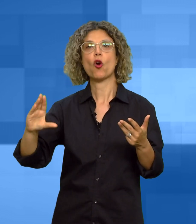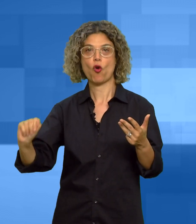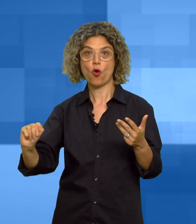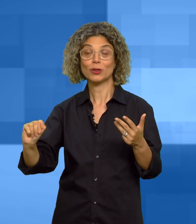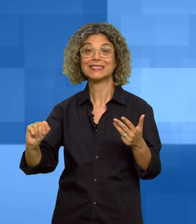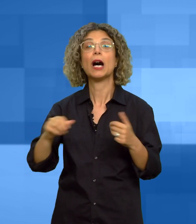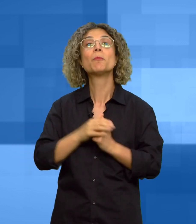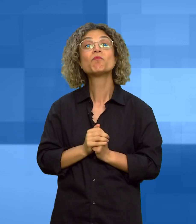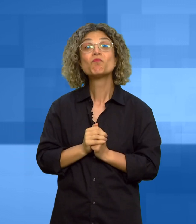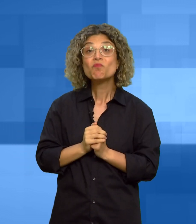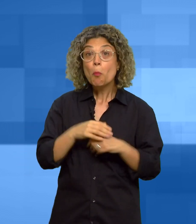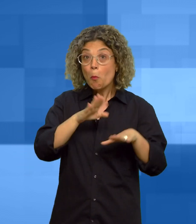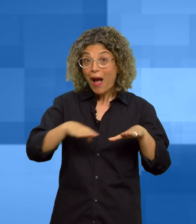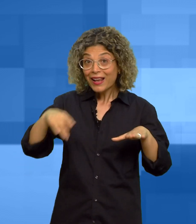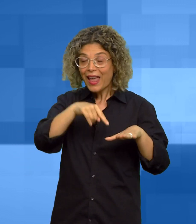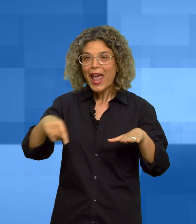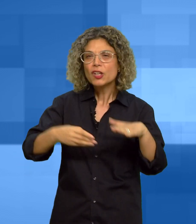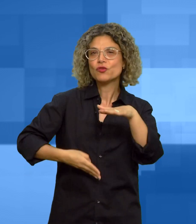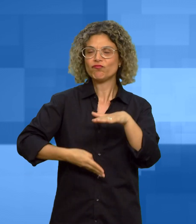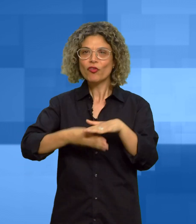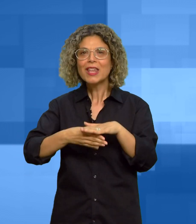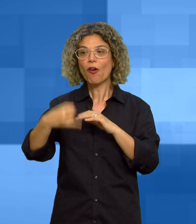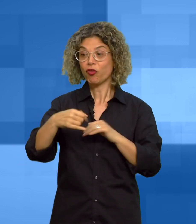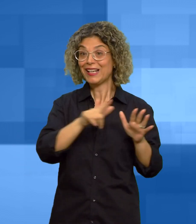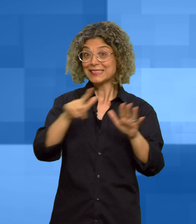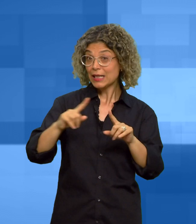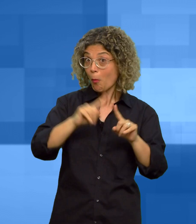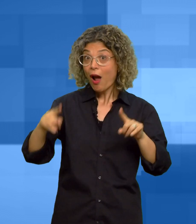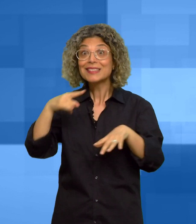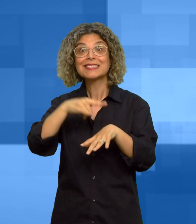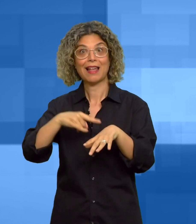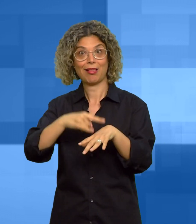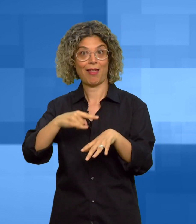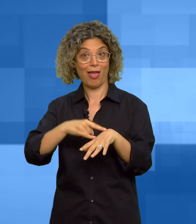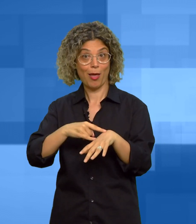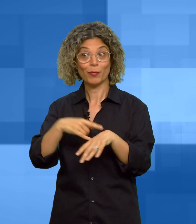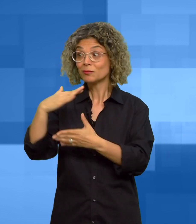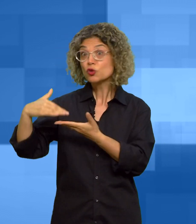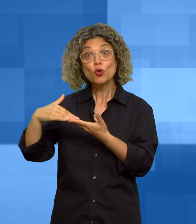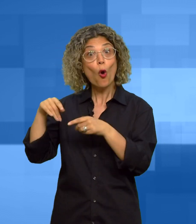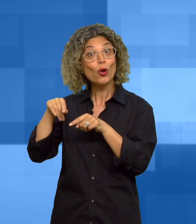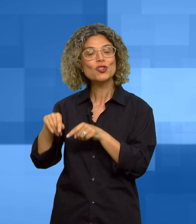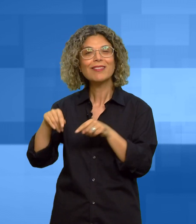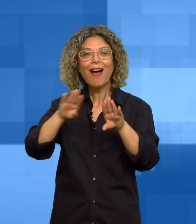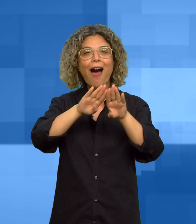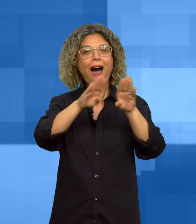parcheggi partiranno da questo fine settimana, fino al mese di settembre, poiché la società sta